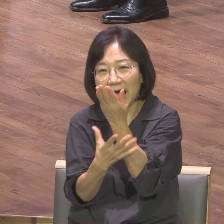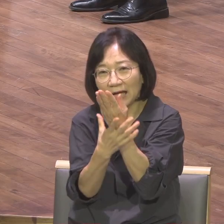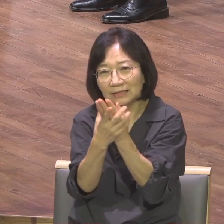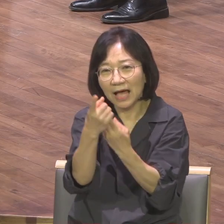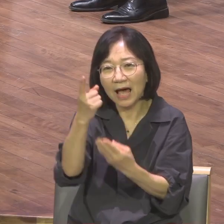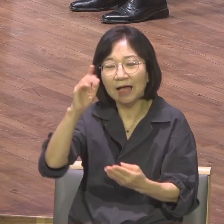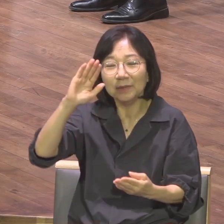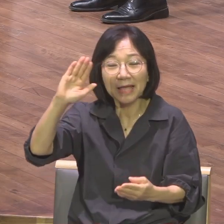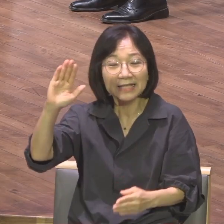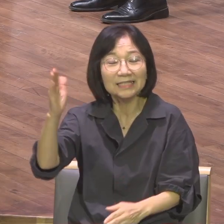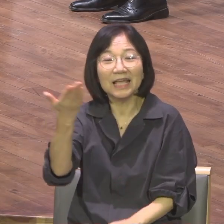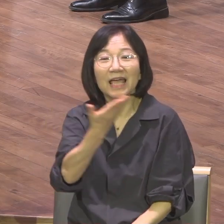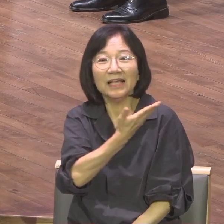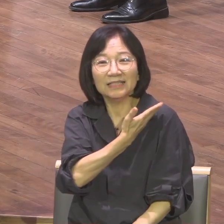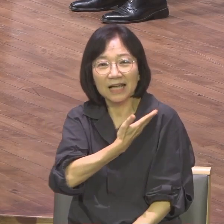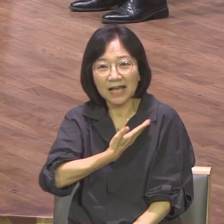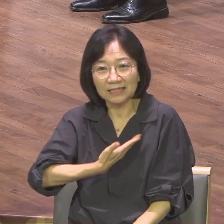하나님의 빛이offs